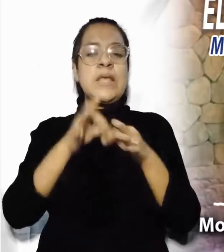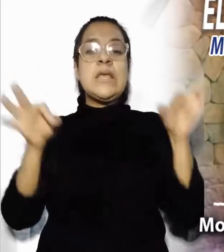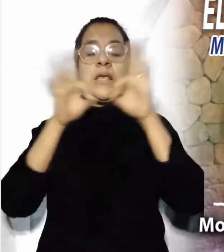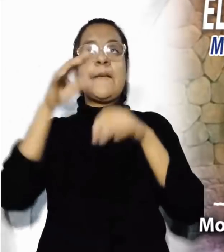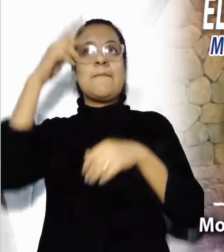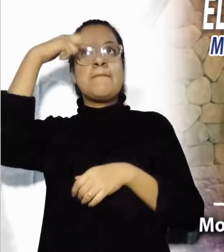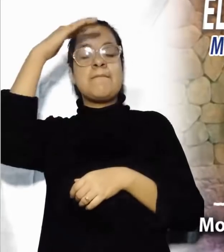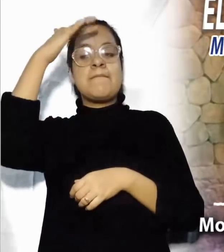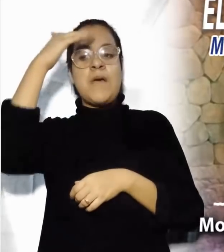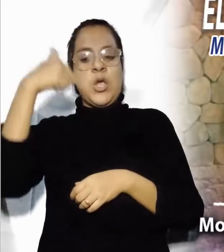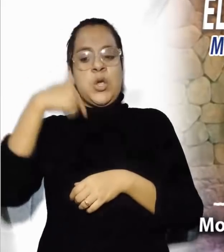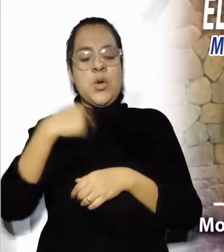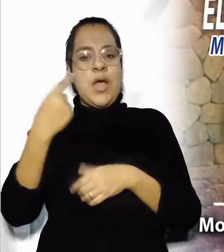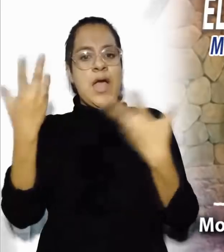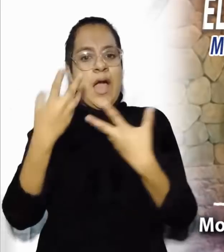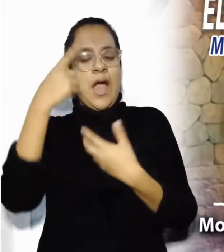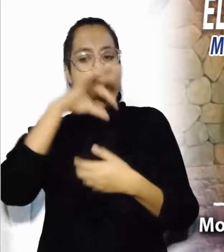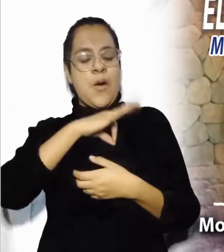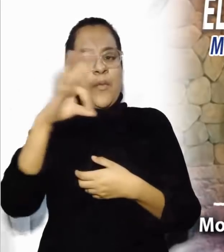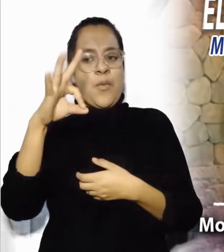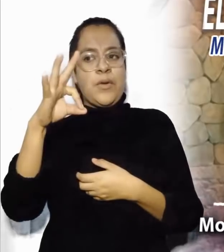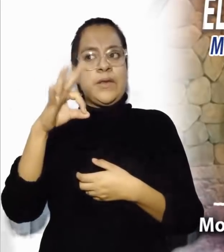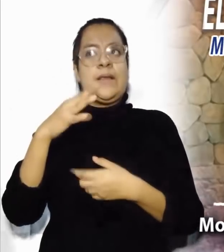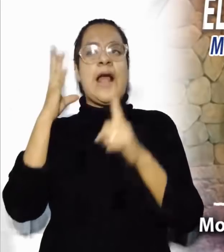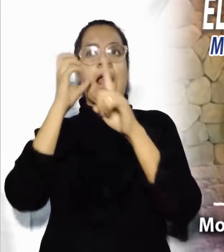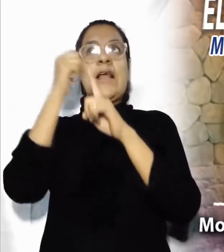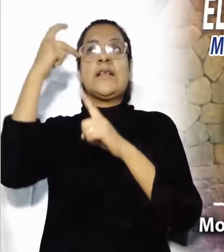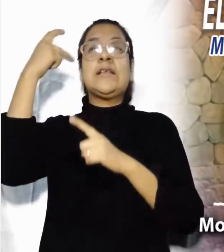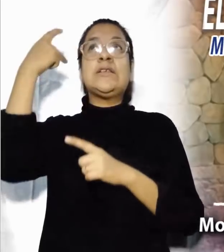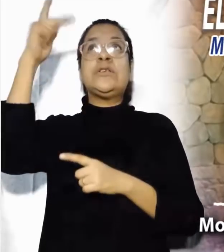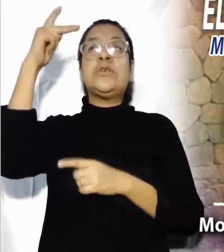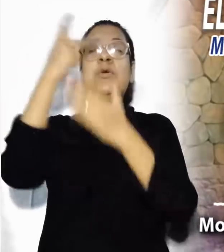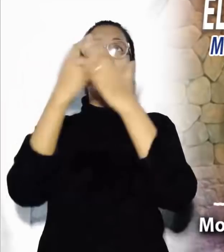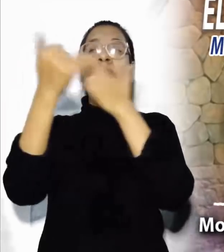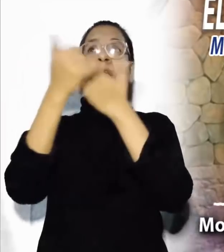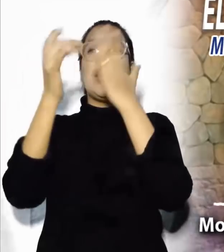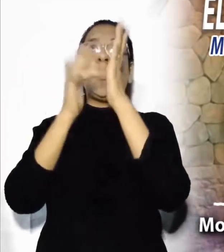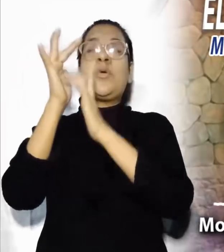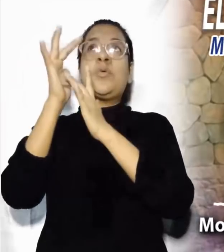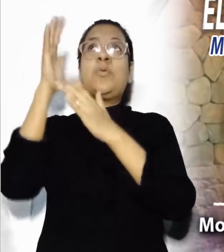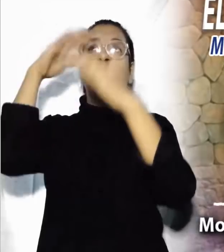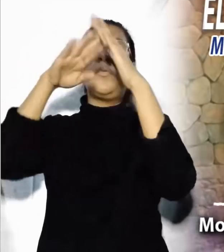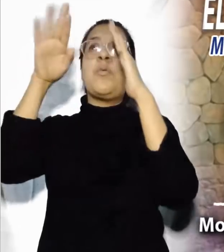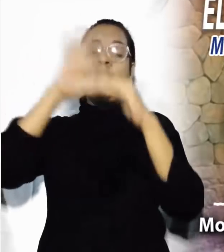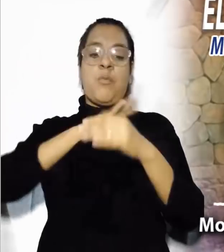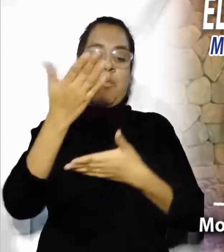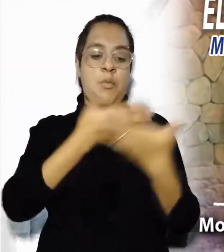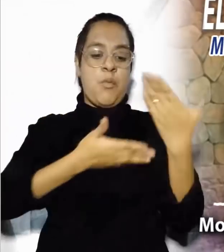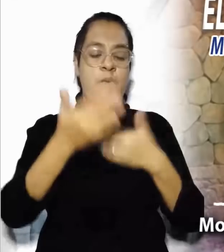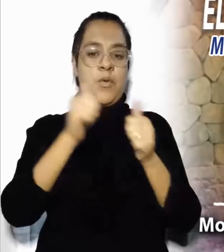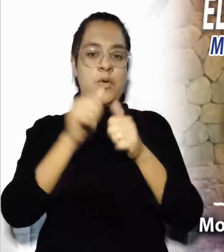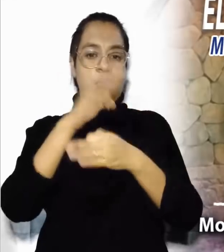estamos haciendo nosotros para que este sueño de Jesús alcance a todos los hombres y mujeres de todos los pueblos y naciones.